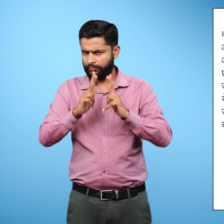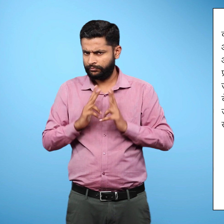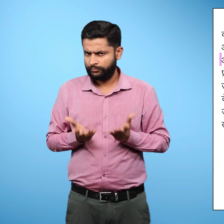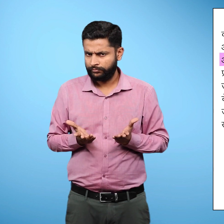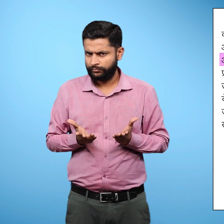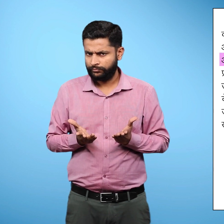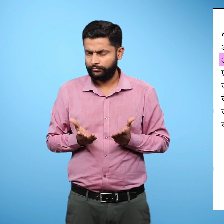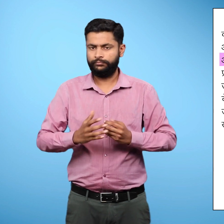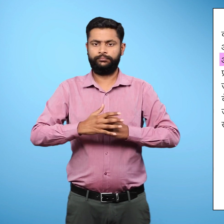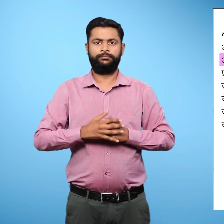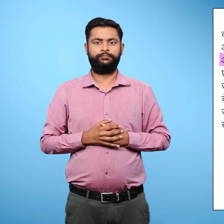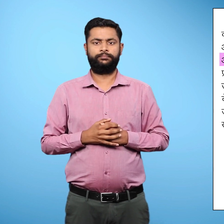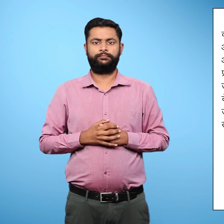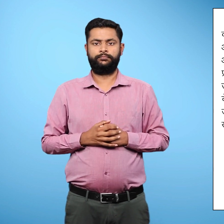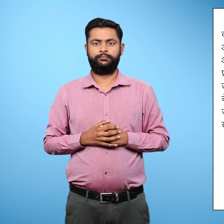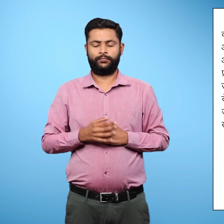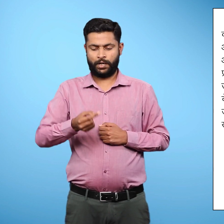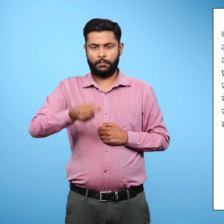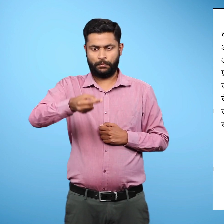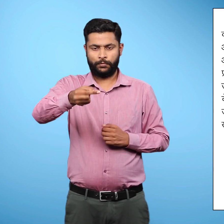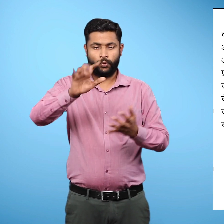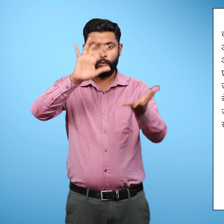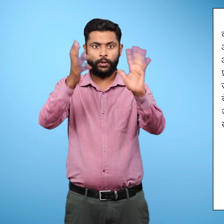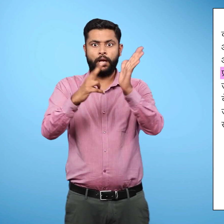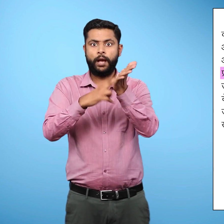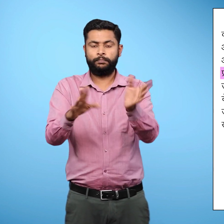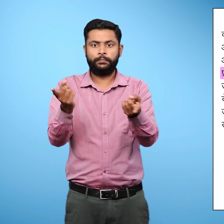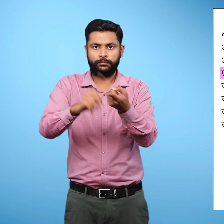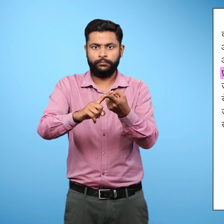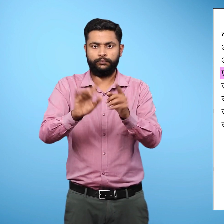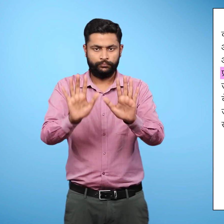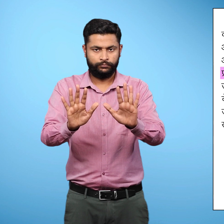कुछ अंतरों को बता सकते हैं? कभी-कभी प्राकृतिक आपदाएं